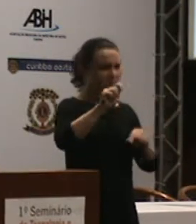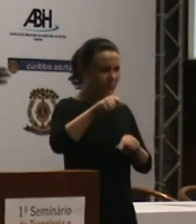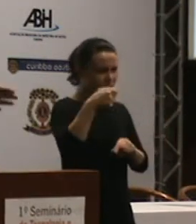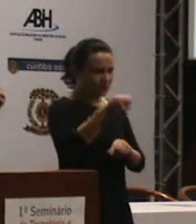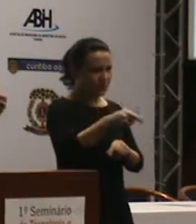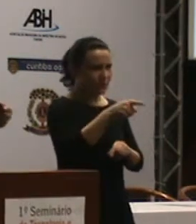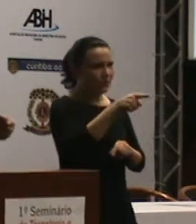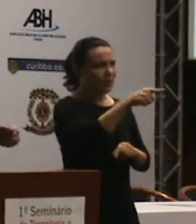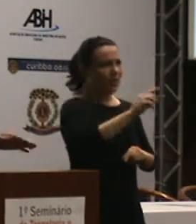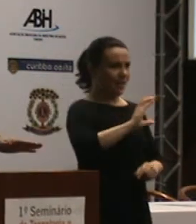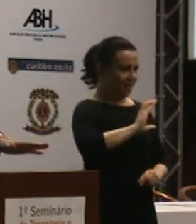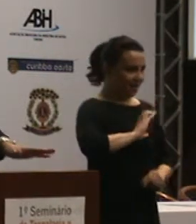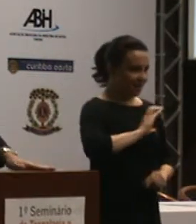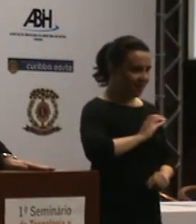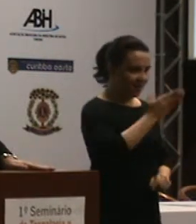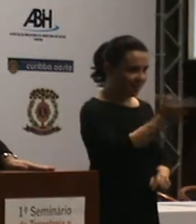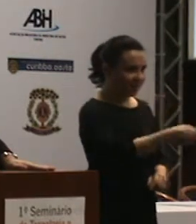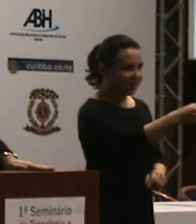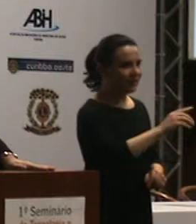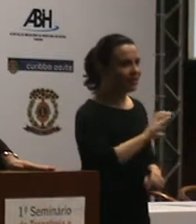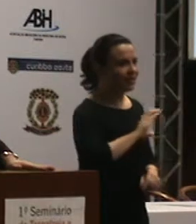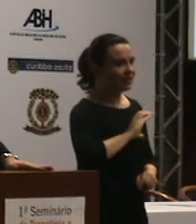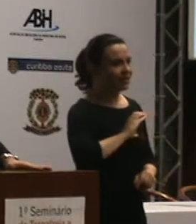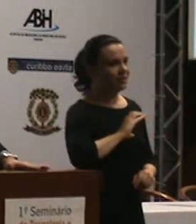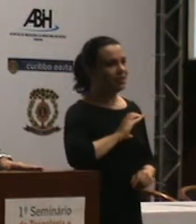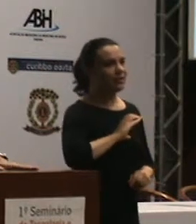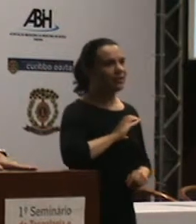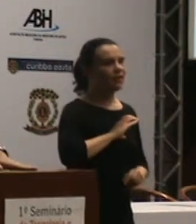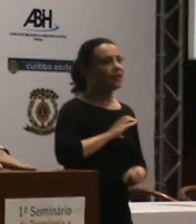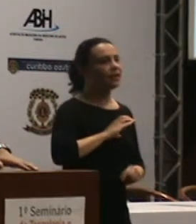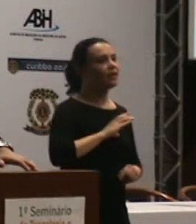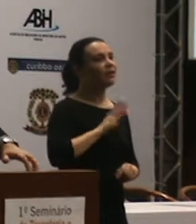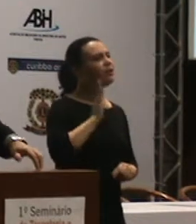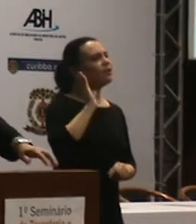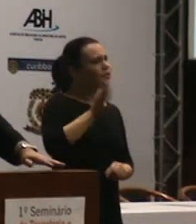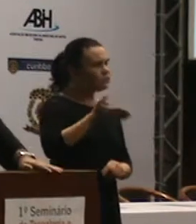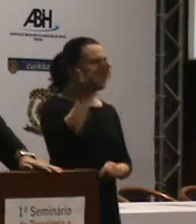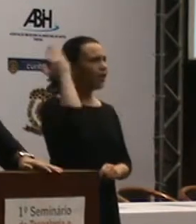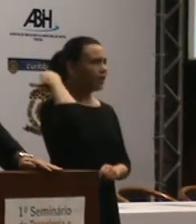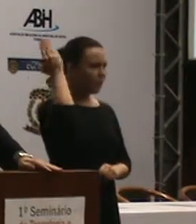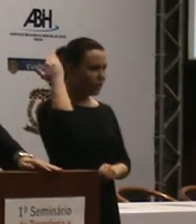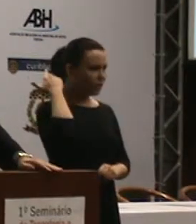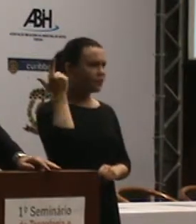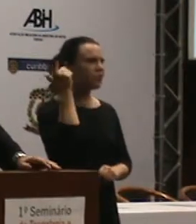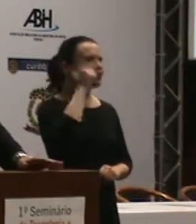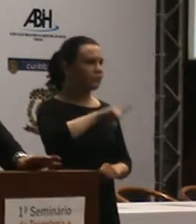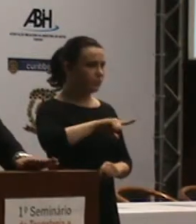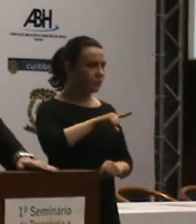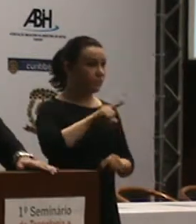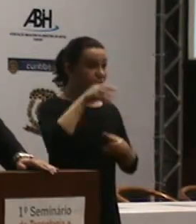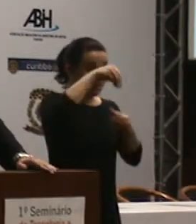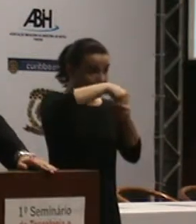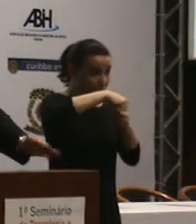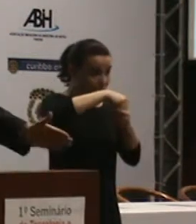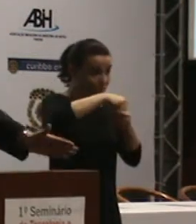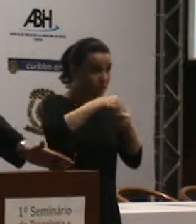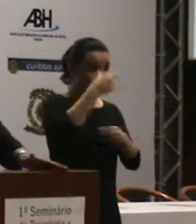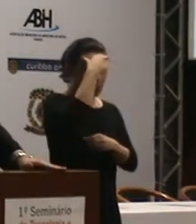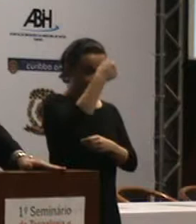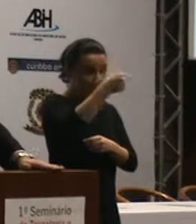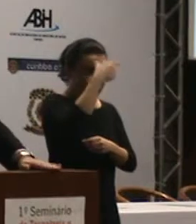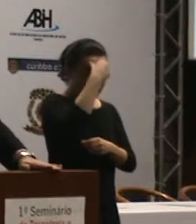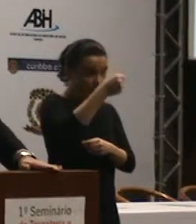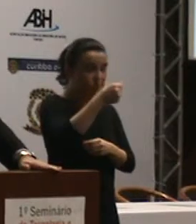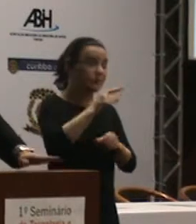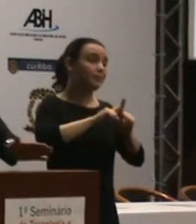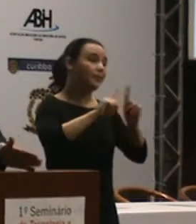do Caio, né? A gente, inclusive, tendo em certa época, a gente foi encaminhado dentro da universidade, aí a gente entra